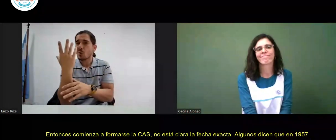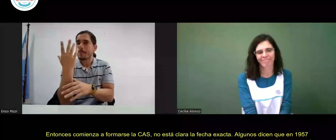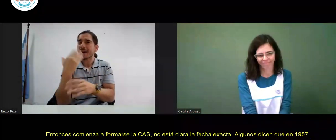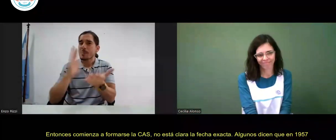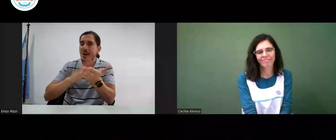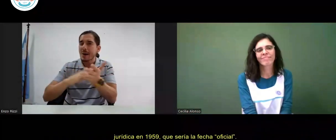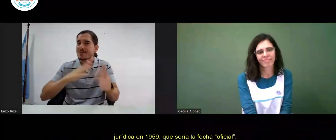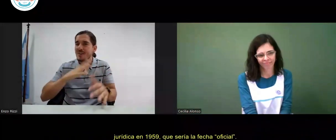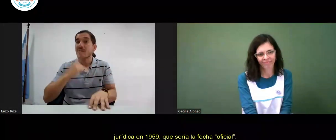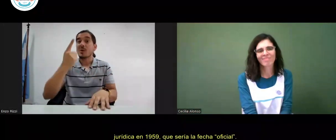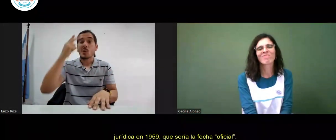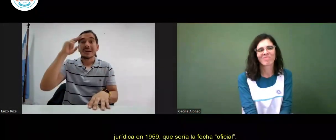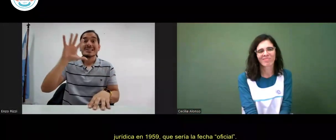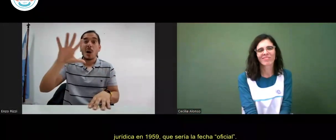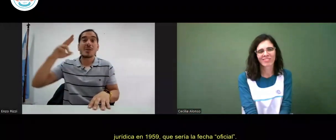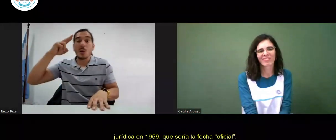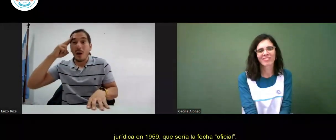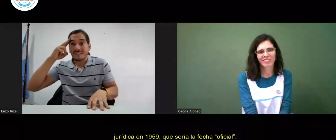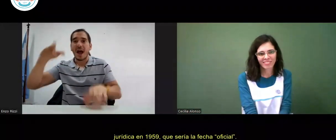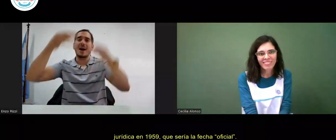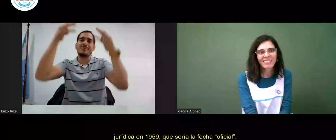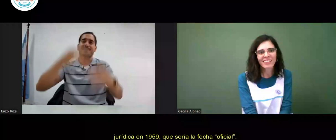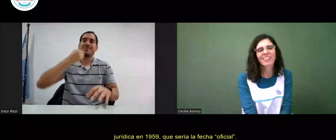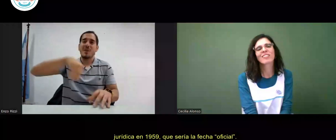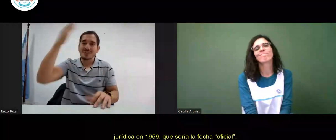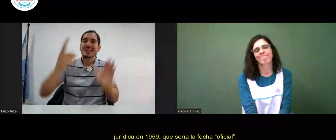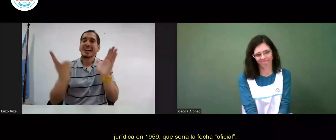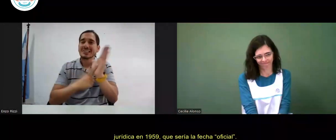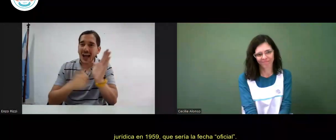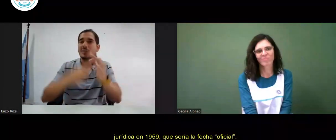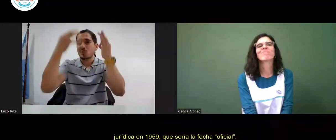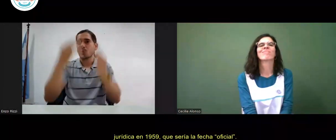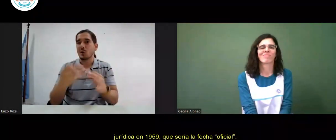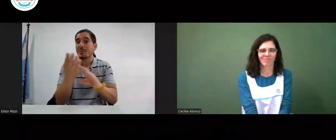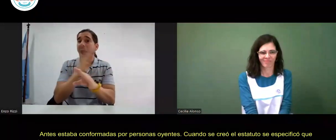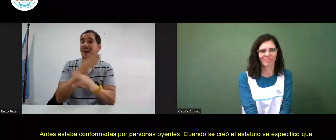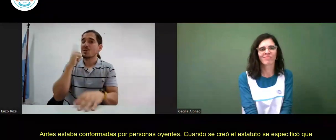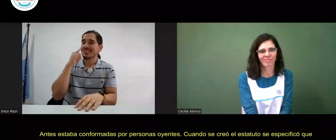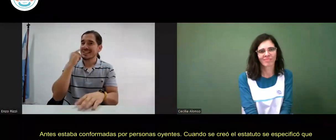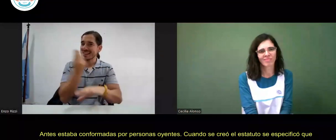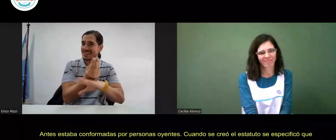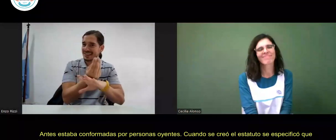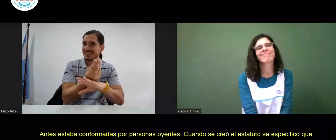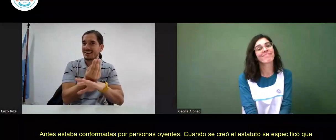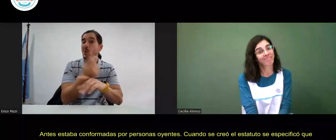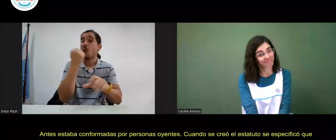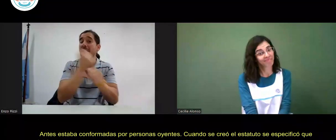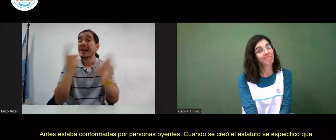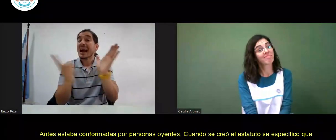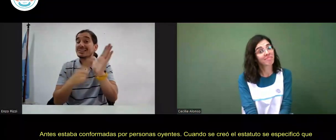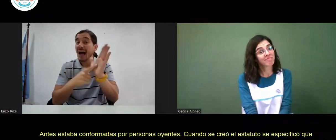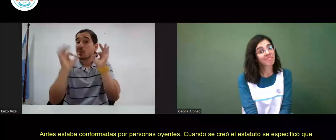personería jurídica en 1959 que sería la fecha oficial antes estaban conformados por personas oyentes